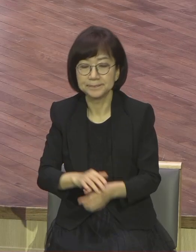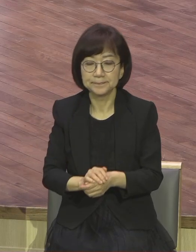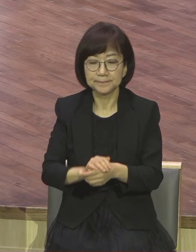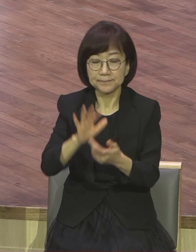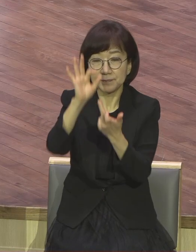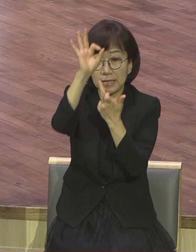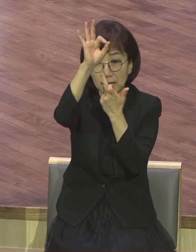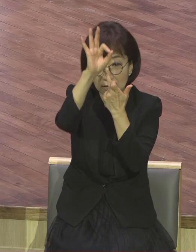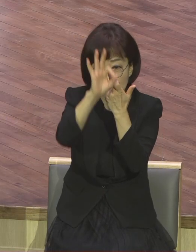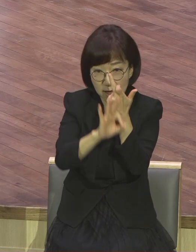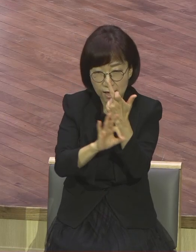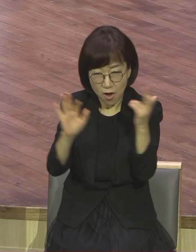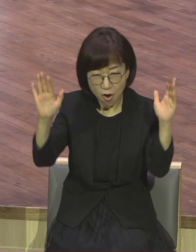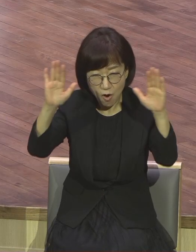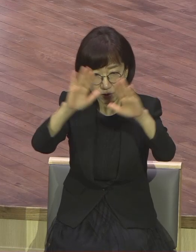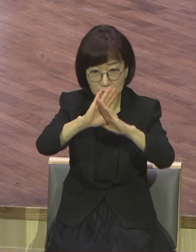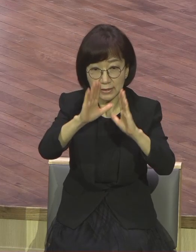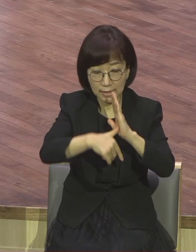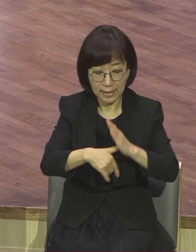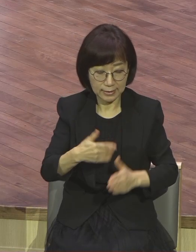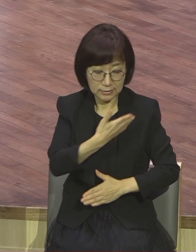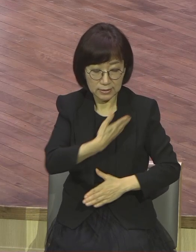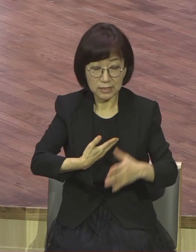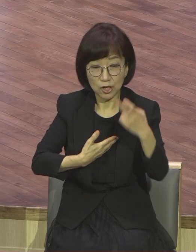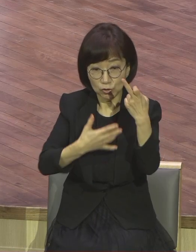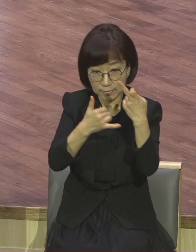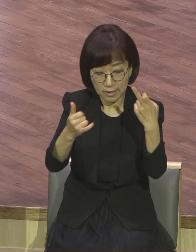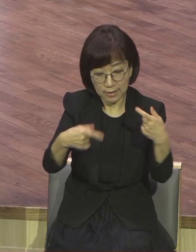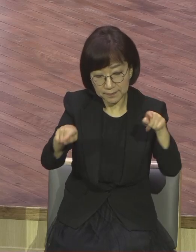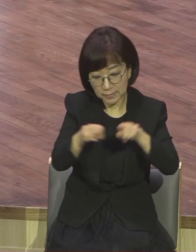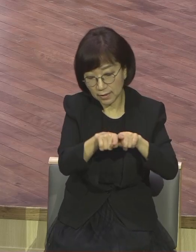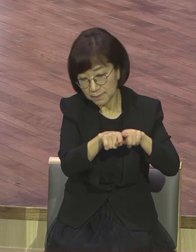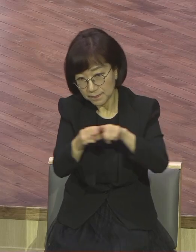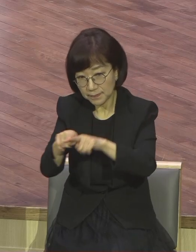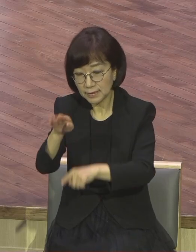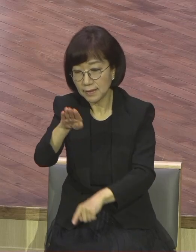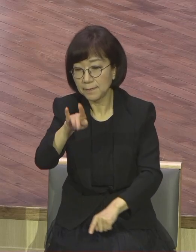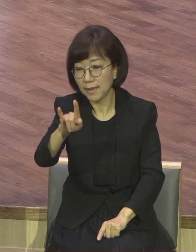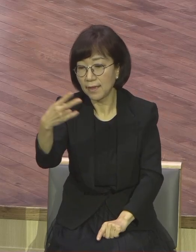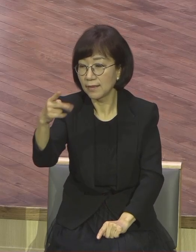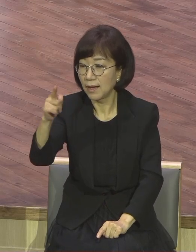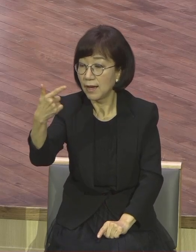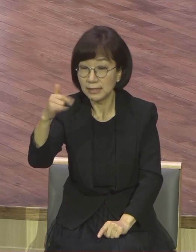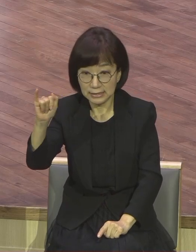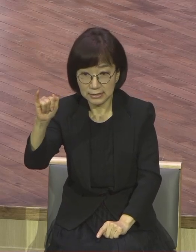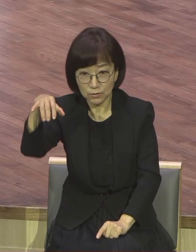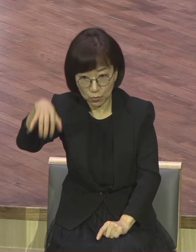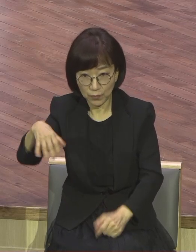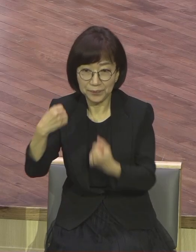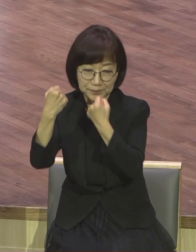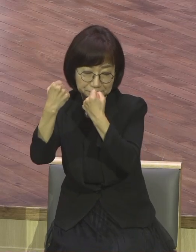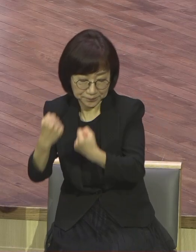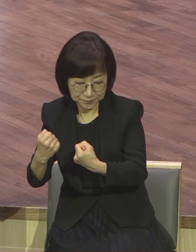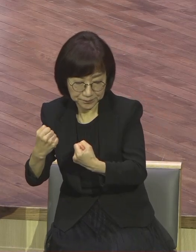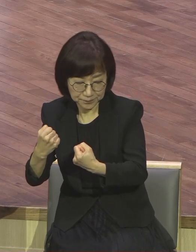열두 자들과 함께 배단위로 가서 휘었습니다. 그 다음 날. 그 다음 날